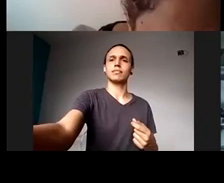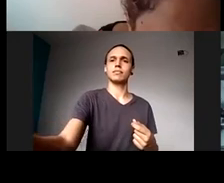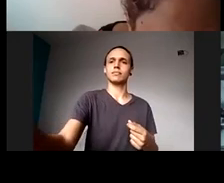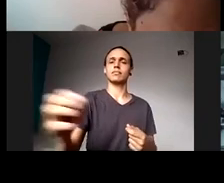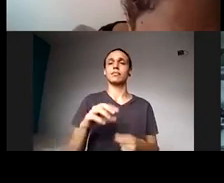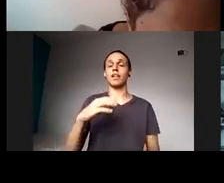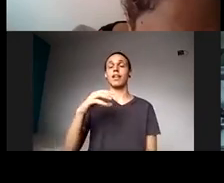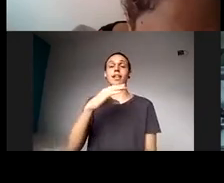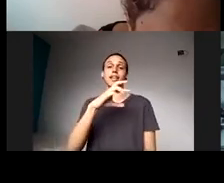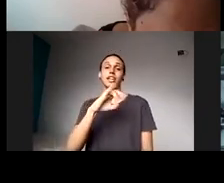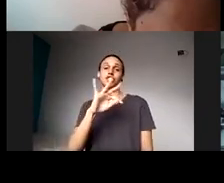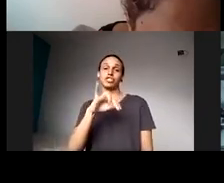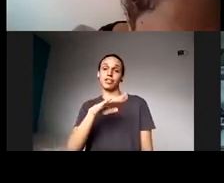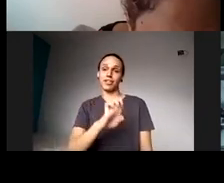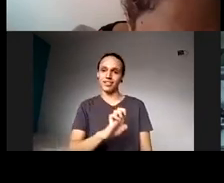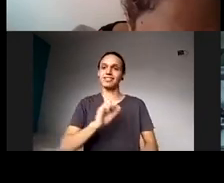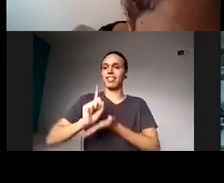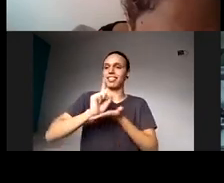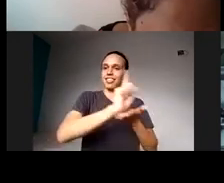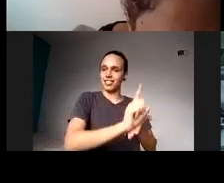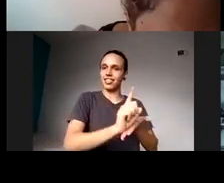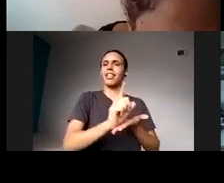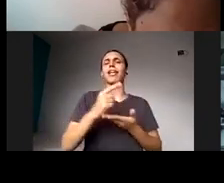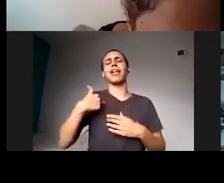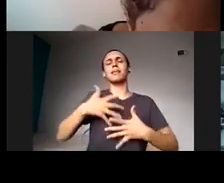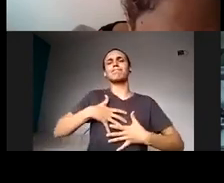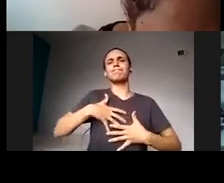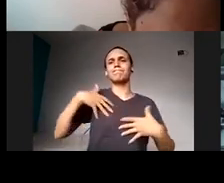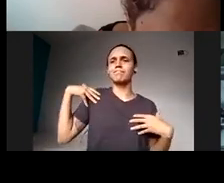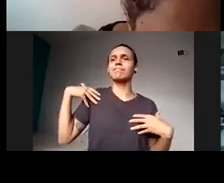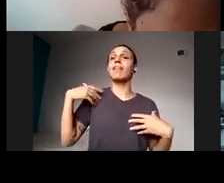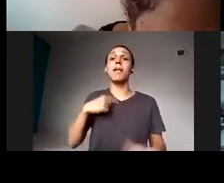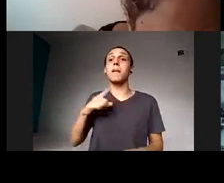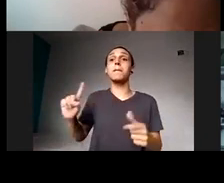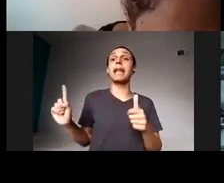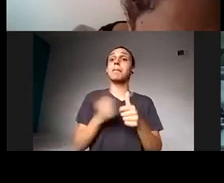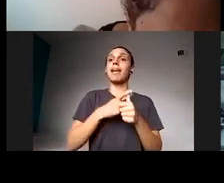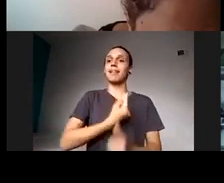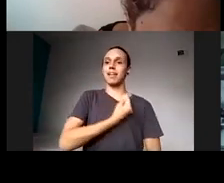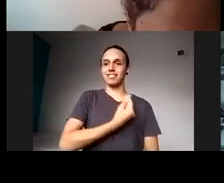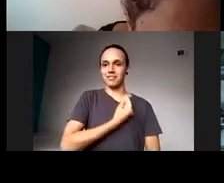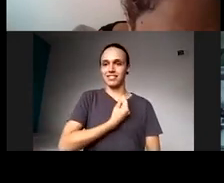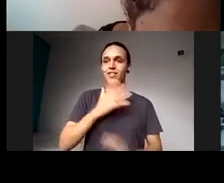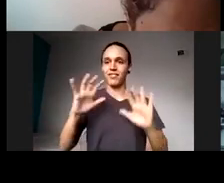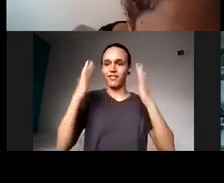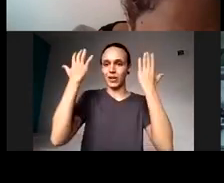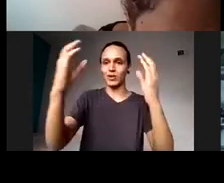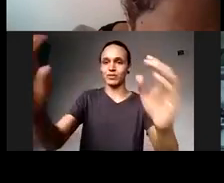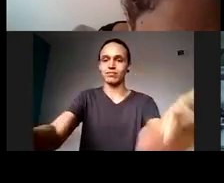vez que eu participo de uma atividade, de um evento na Fiocruz, então fico bastante satisfeita. Quero,